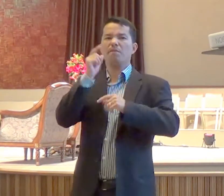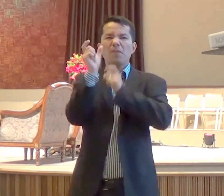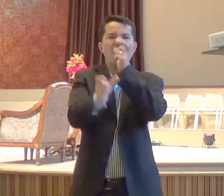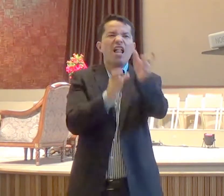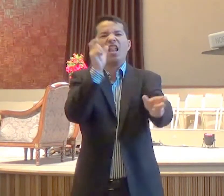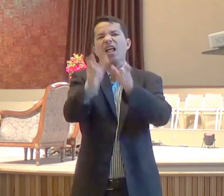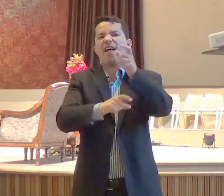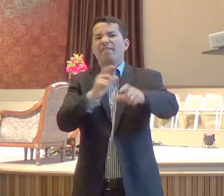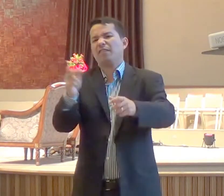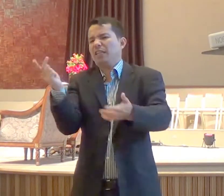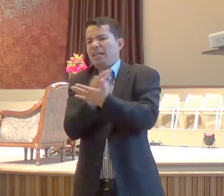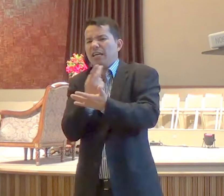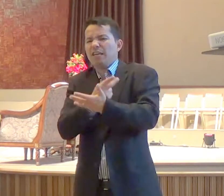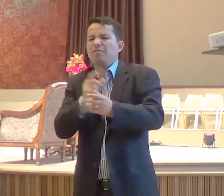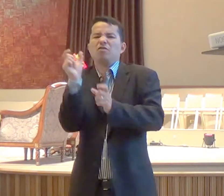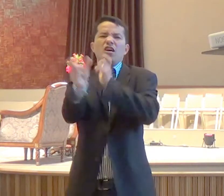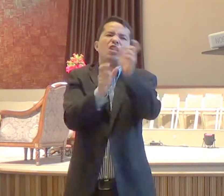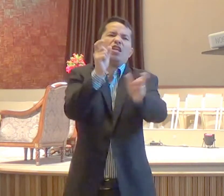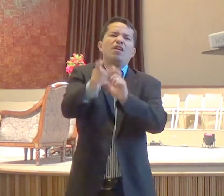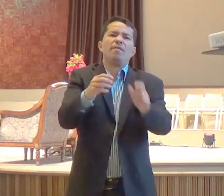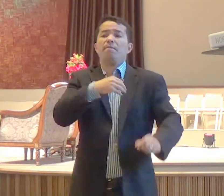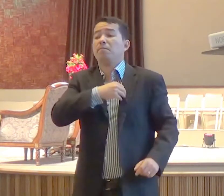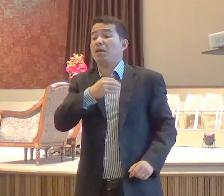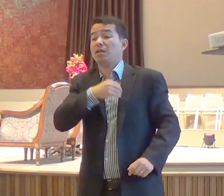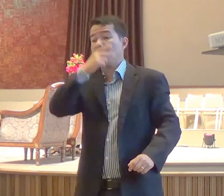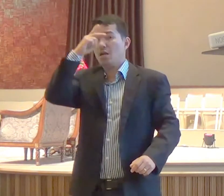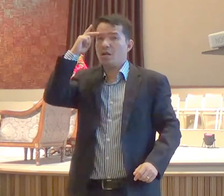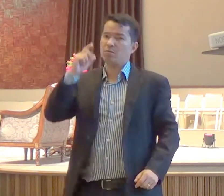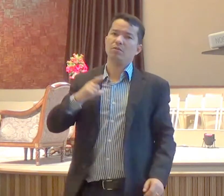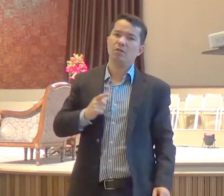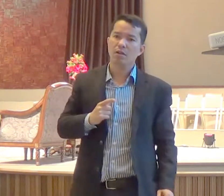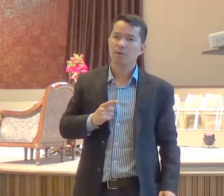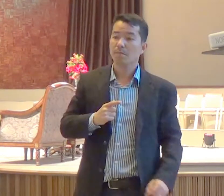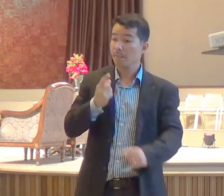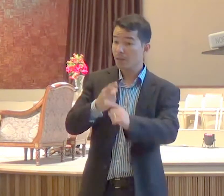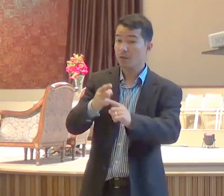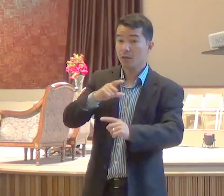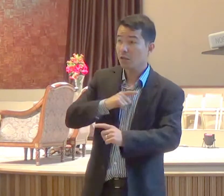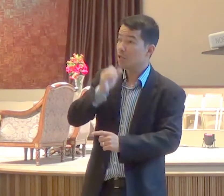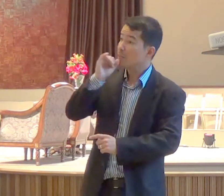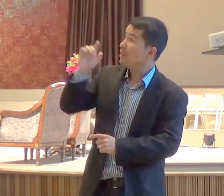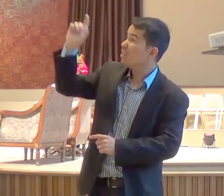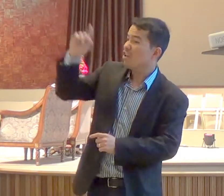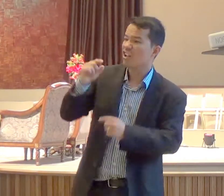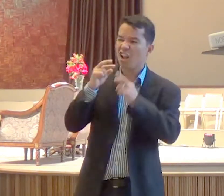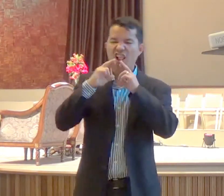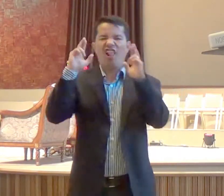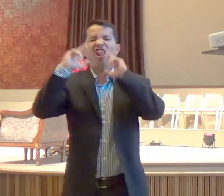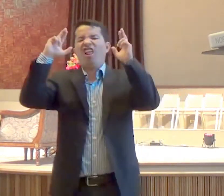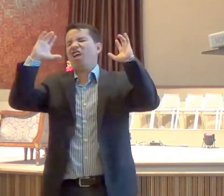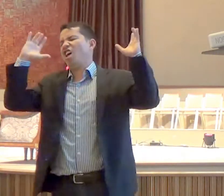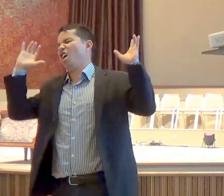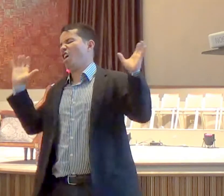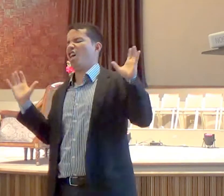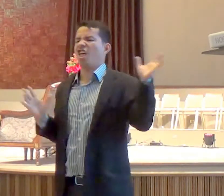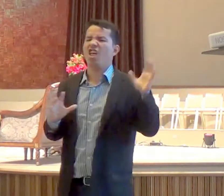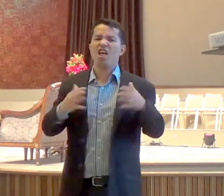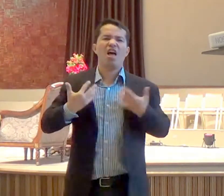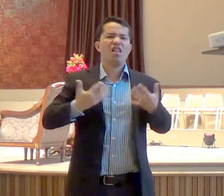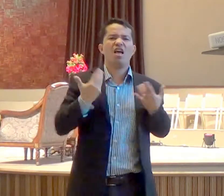ímpios pecadores, proferiram contra ele, os tais, são murmuradores, são descontentes, andando